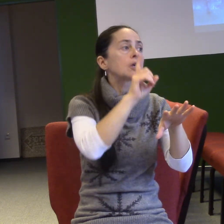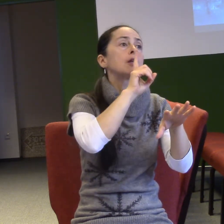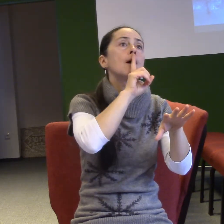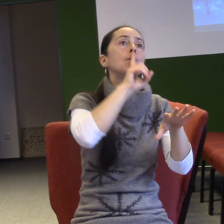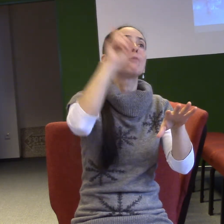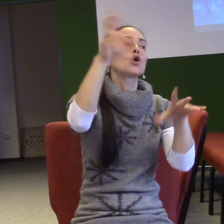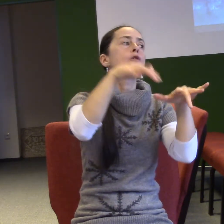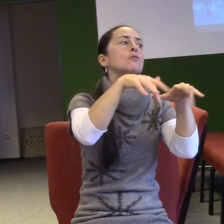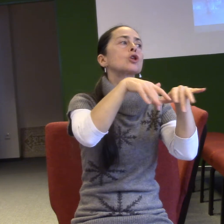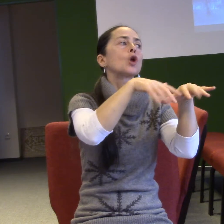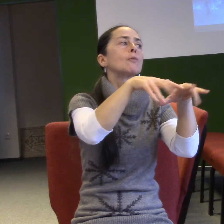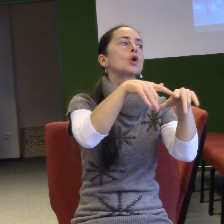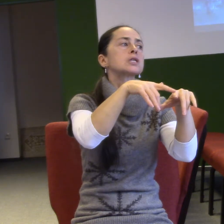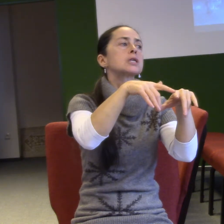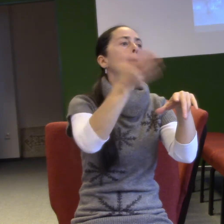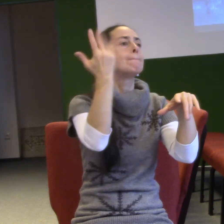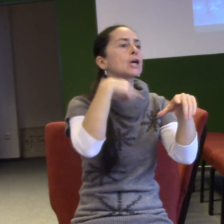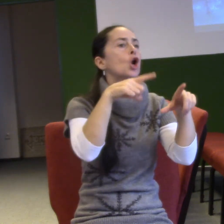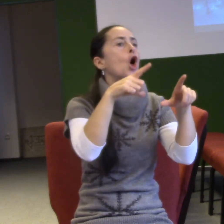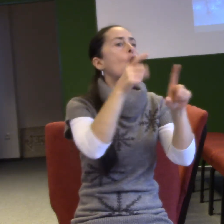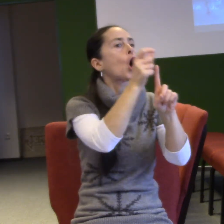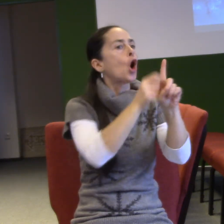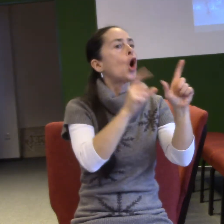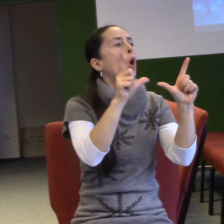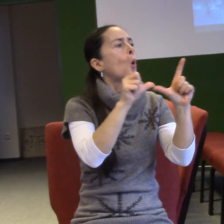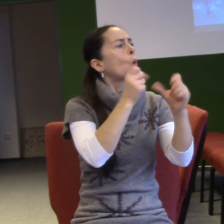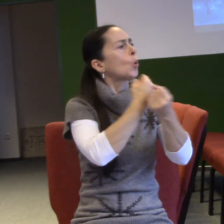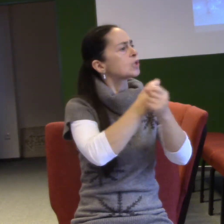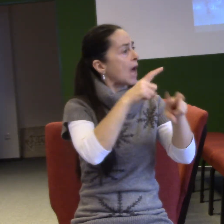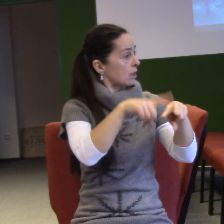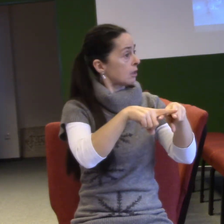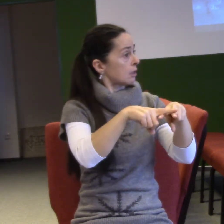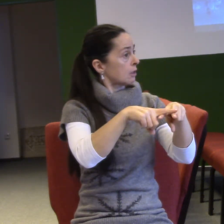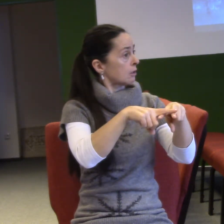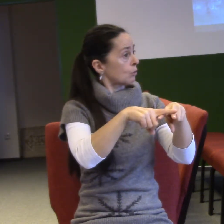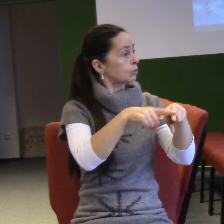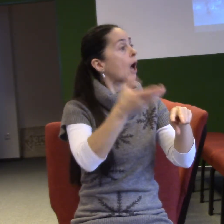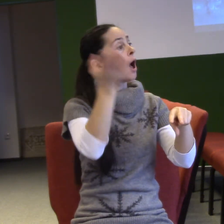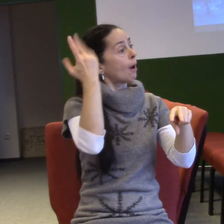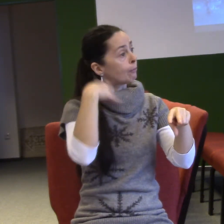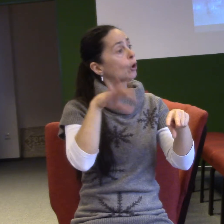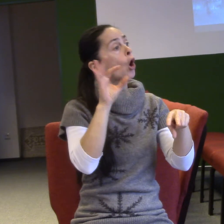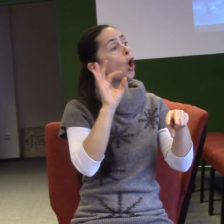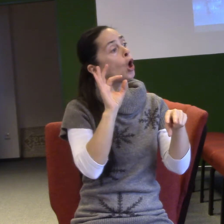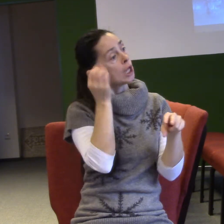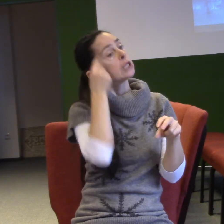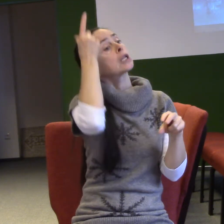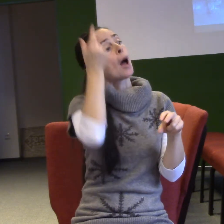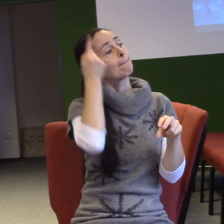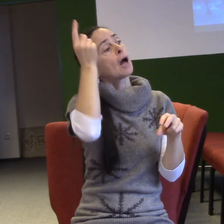Úza se jmenoval? Tak, jak se jmenoval chlapík ve starém zákoně, který měl dobrý nápad, jak řídit boží archu. Ten